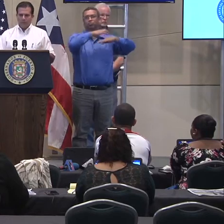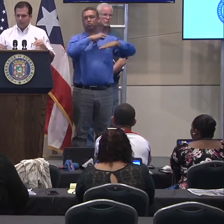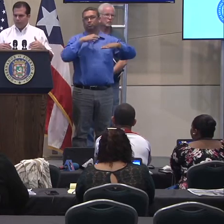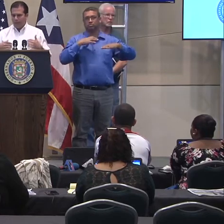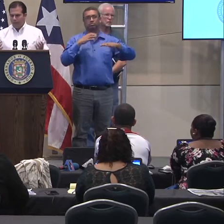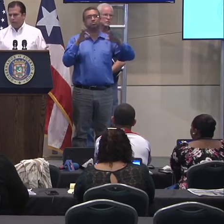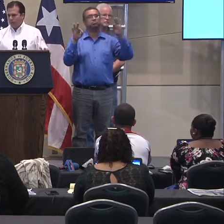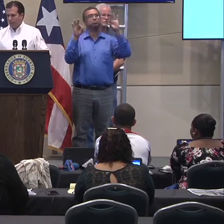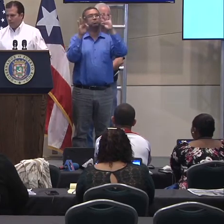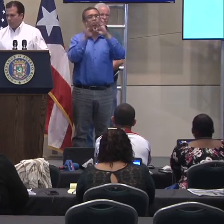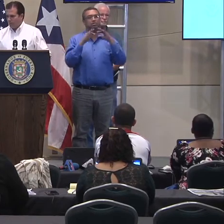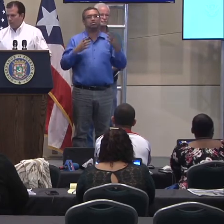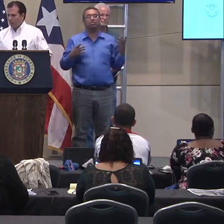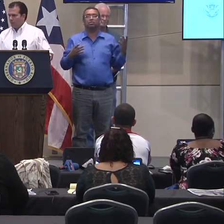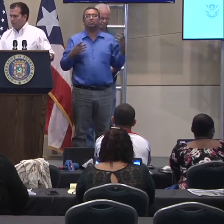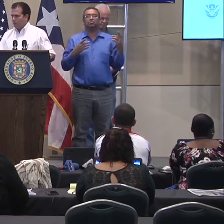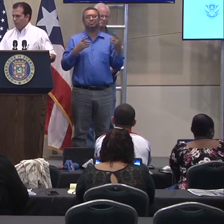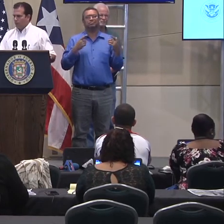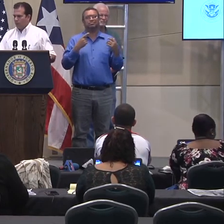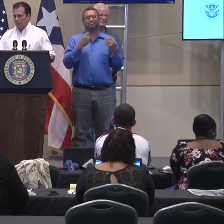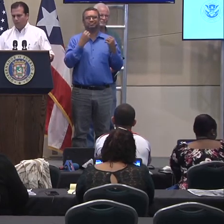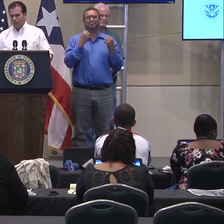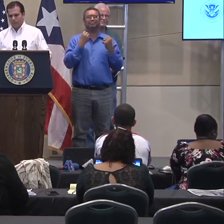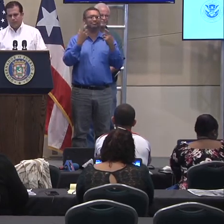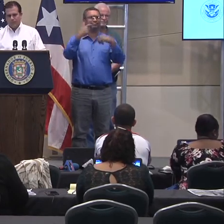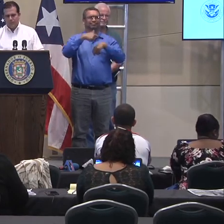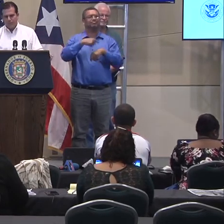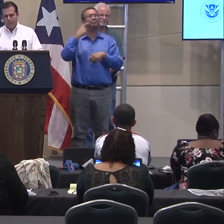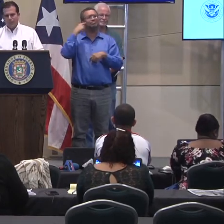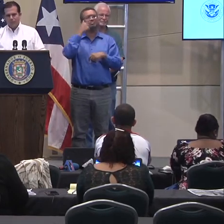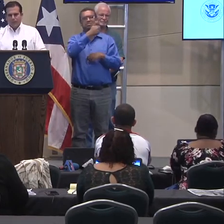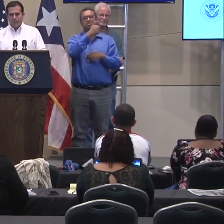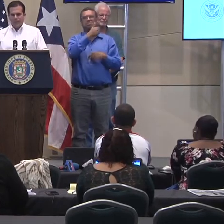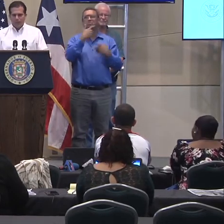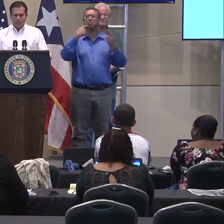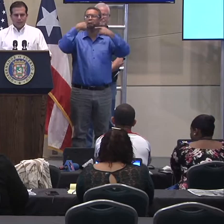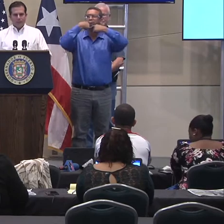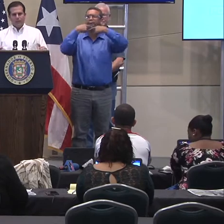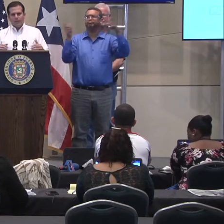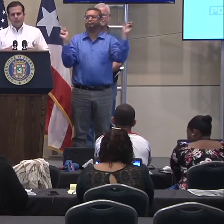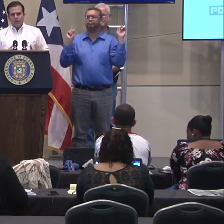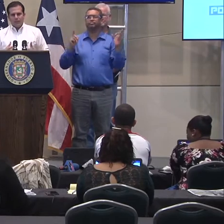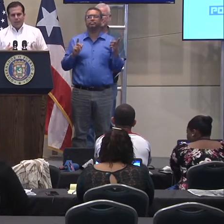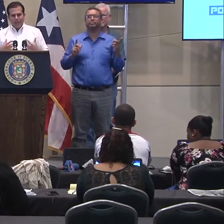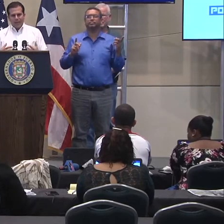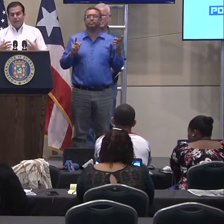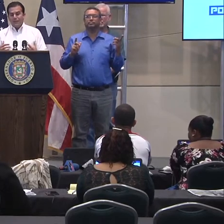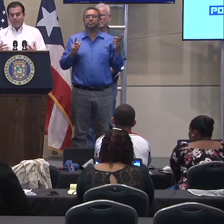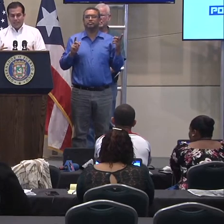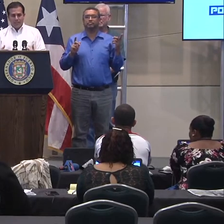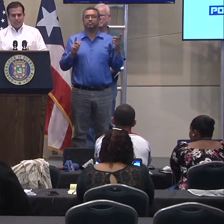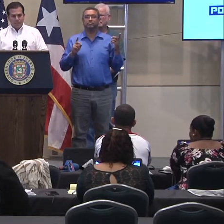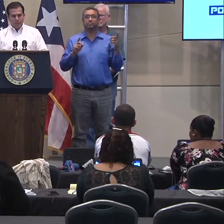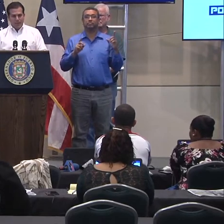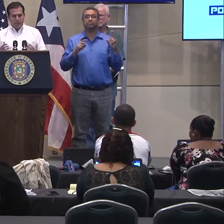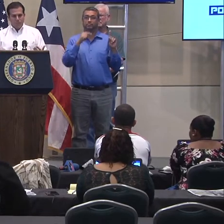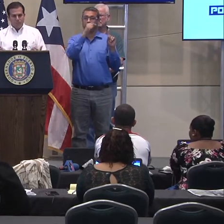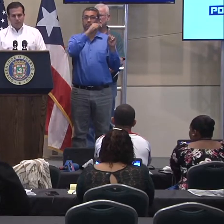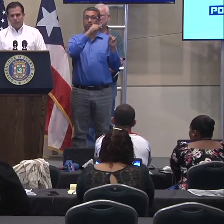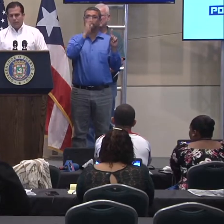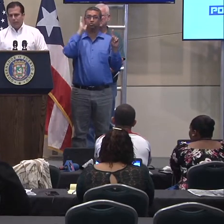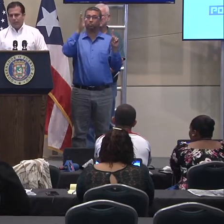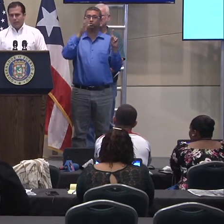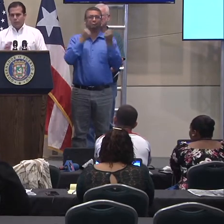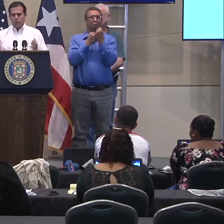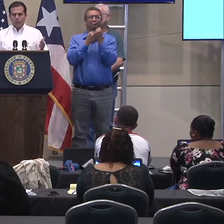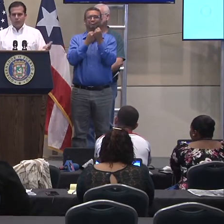y reitero en varias ocasiones, yo creo que lo hizo públicamente también, que él va a estar aquí para largo